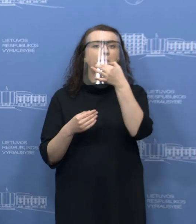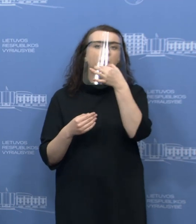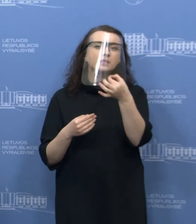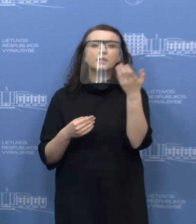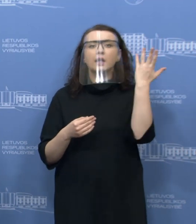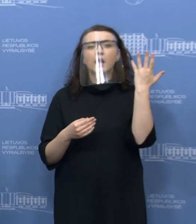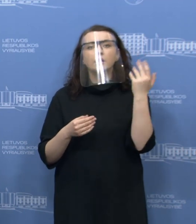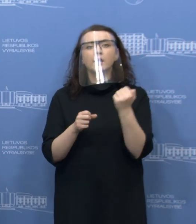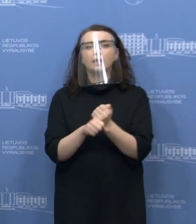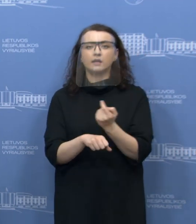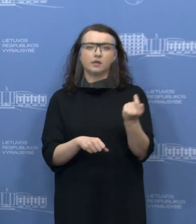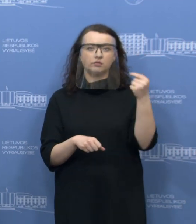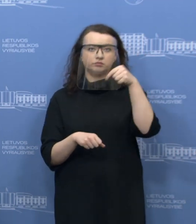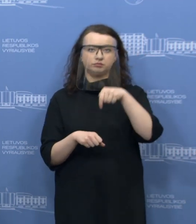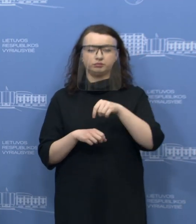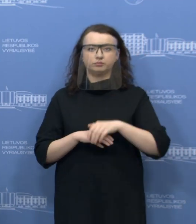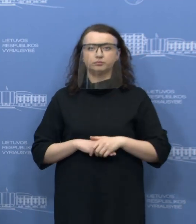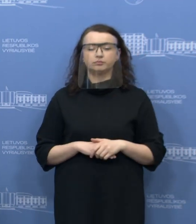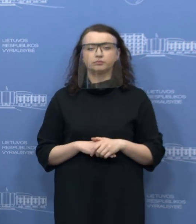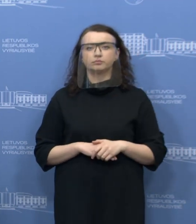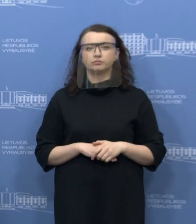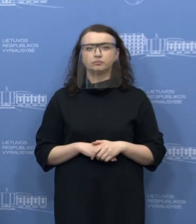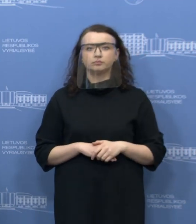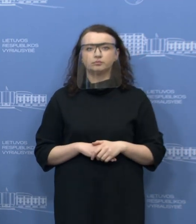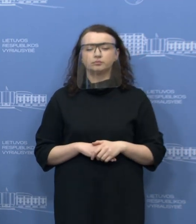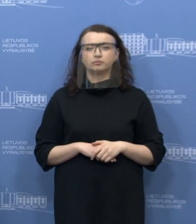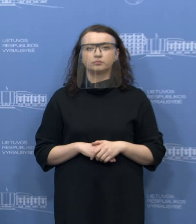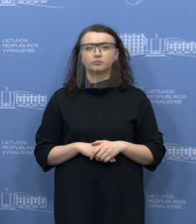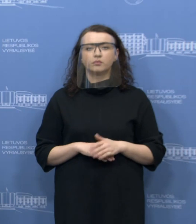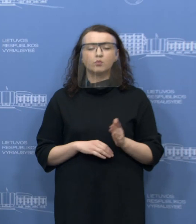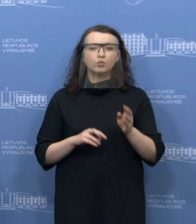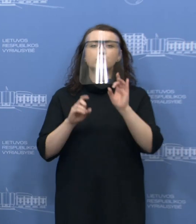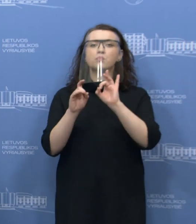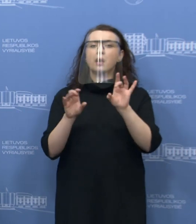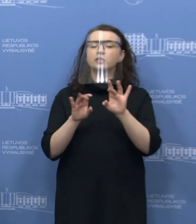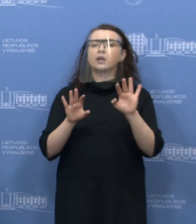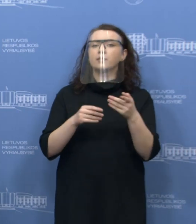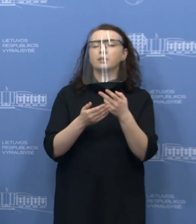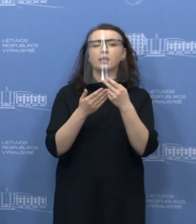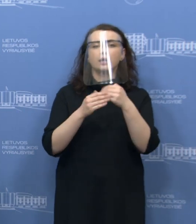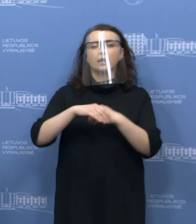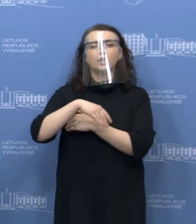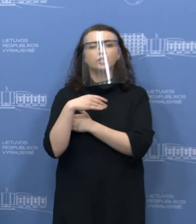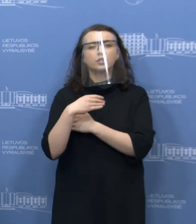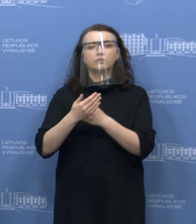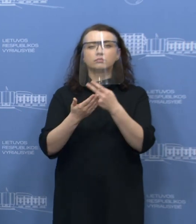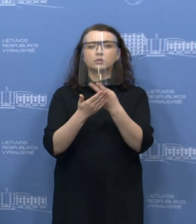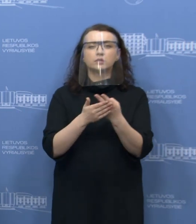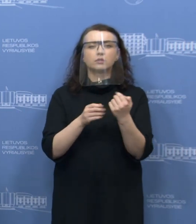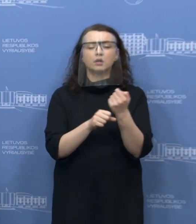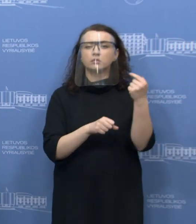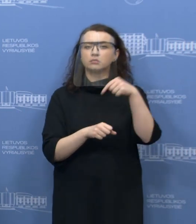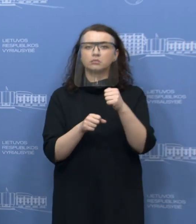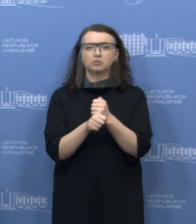Nebūtinai tai turi būti koronavirusas ir jum bus paaiškinta, kaip atvykti į karščiavimo kliniką. Tai štai, kai tos